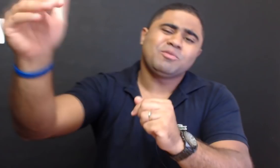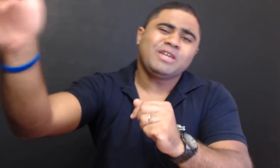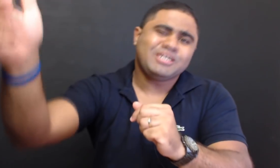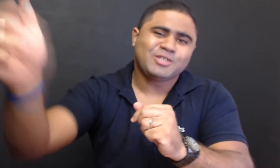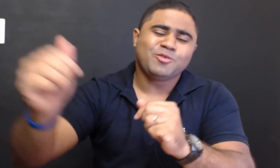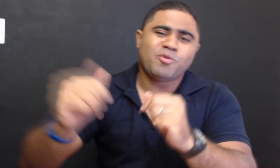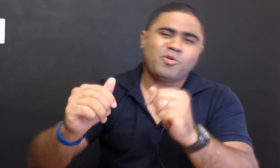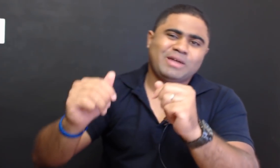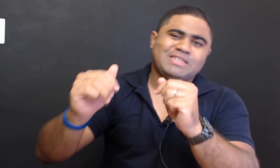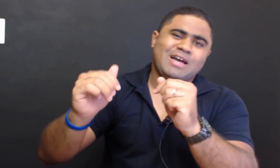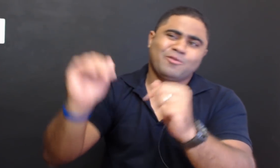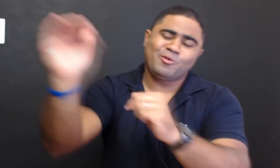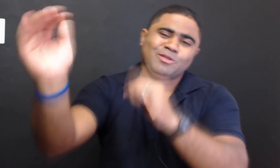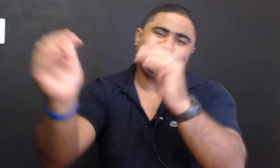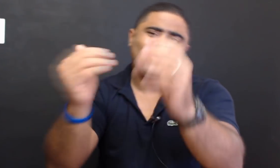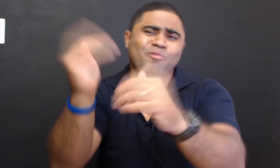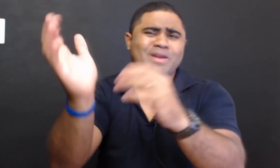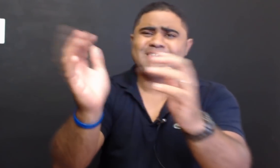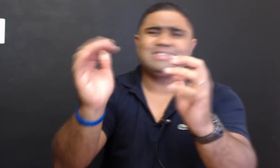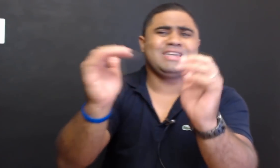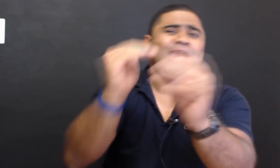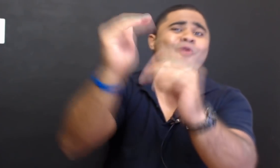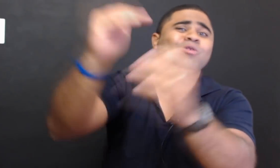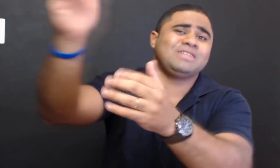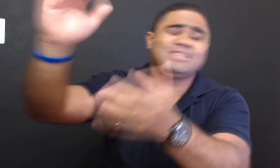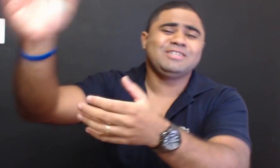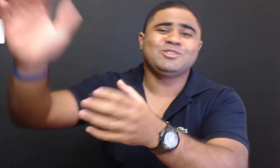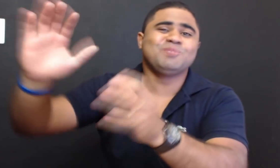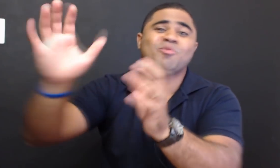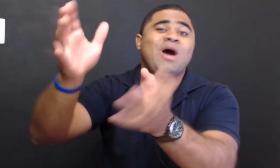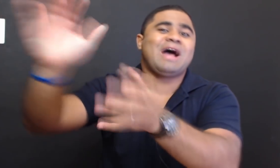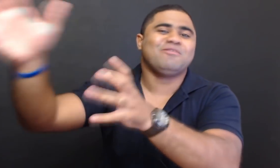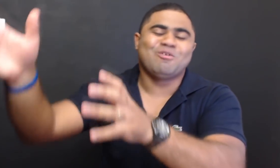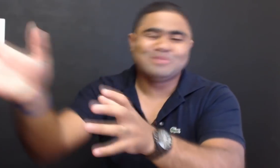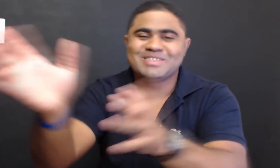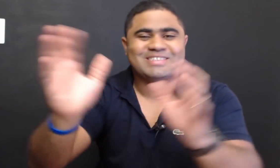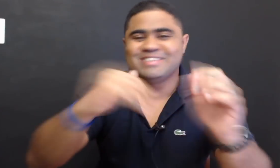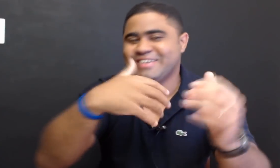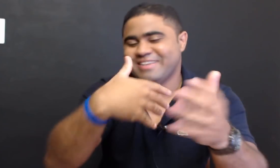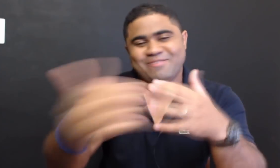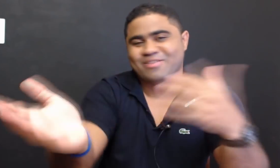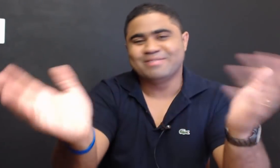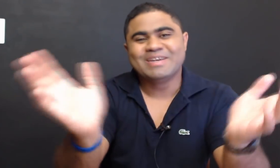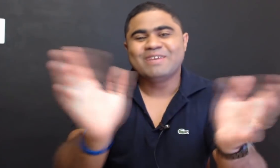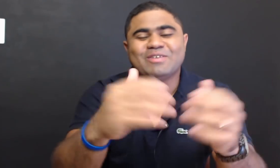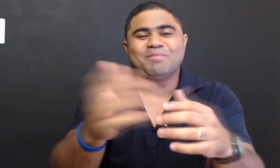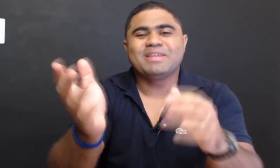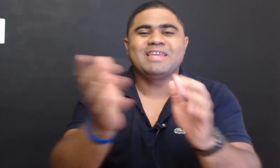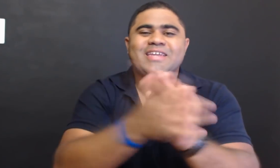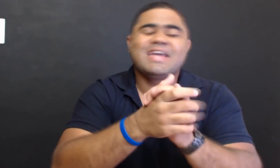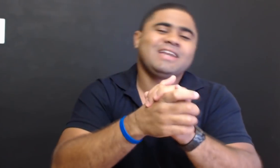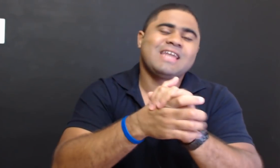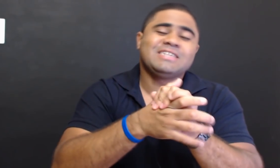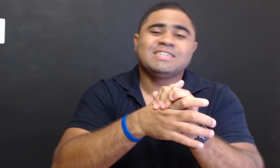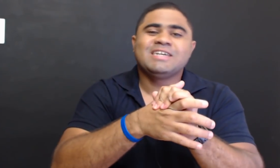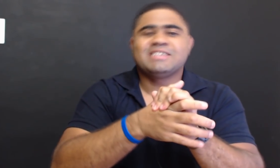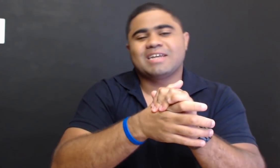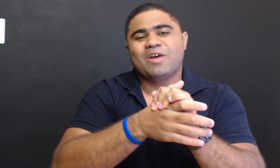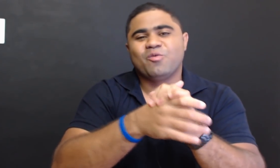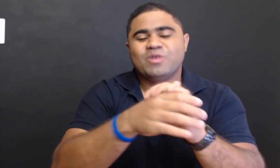sabonete aqui, pouco mais caro, ou deixa eu comprar esse arroz aqui, tipo arco, vamos dizer assim, enfim, vai depender aí da realidade de cada um,